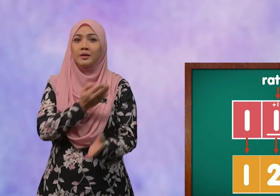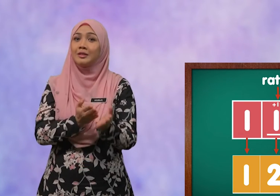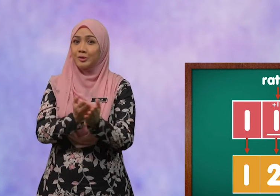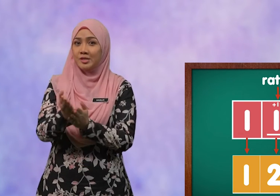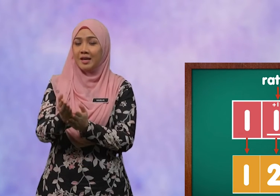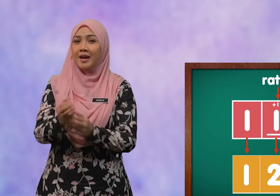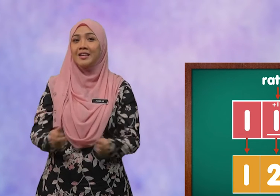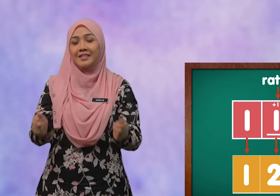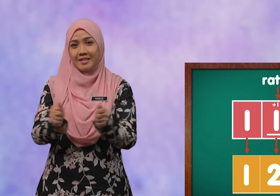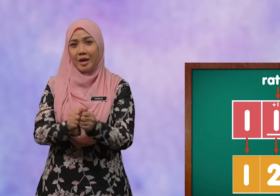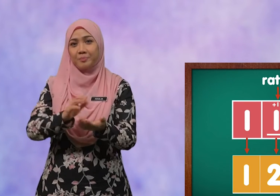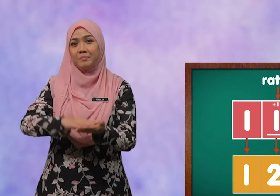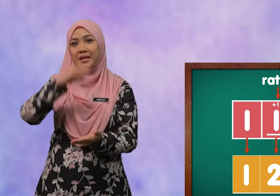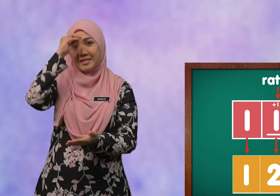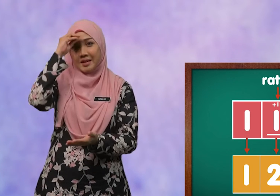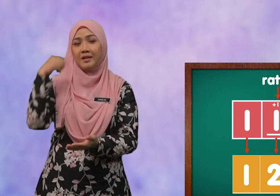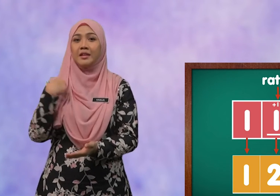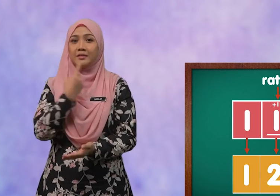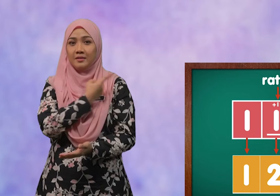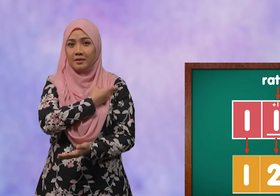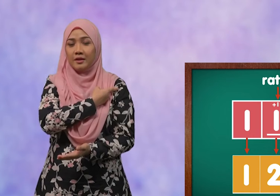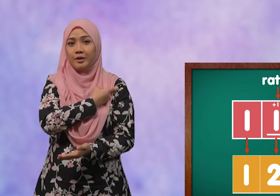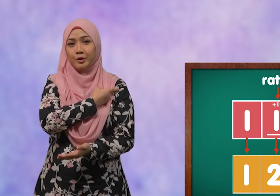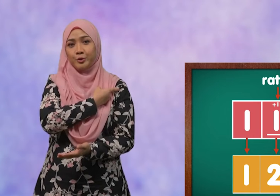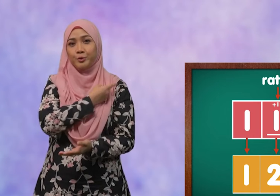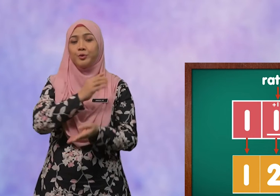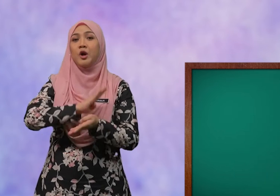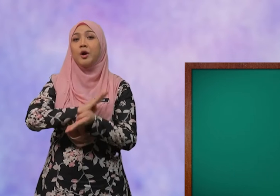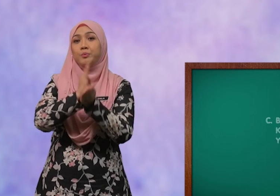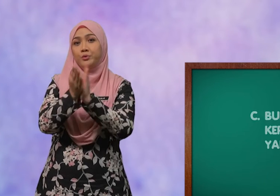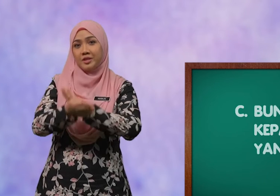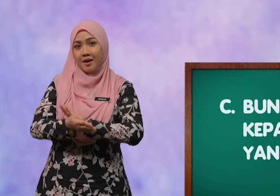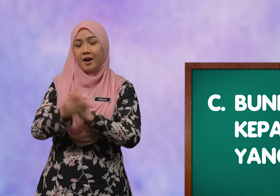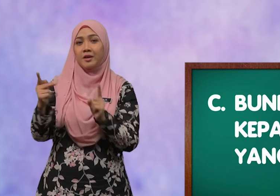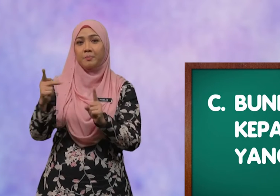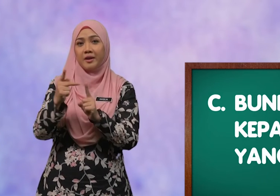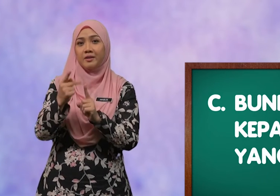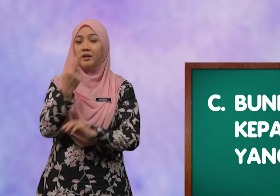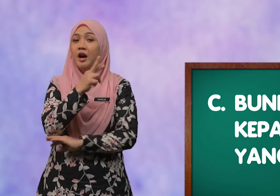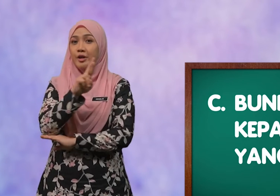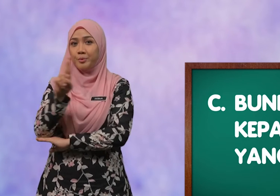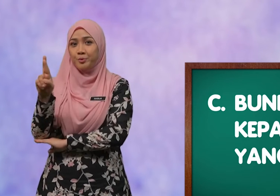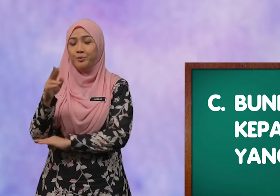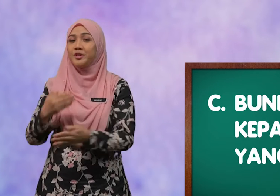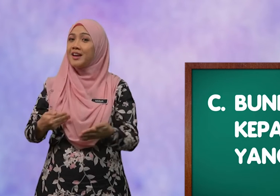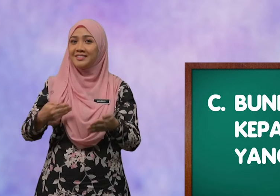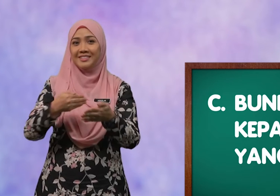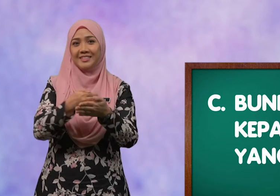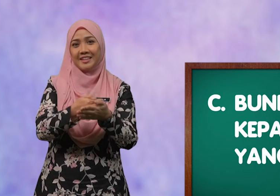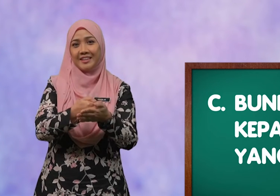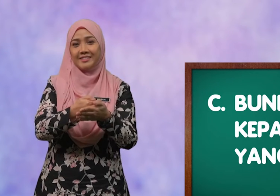teruskan dengan pembelajaran kita iaitu bundar kepada ribu yang terdekat.